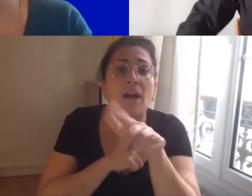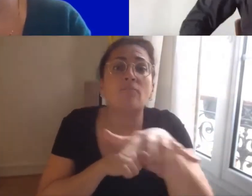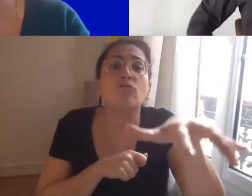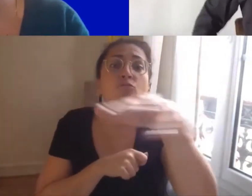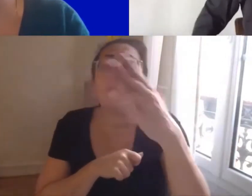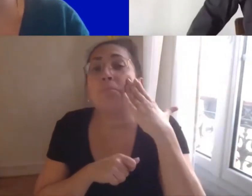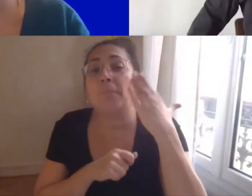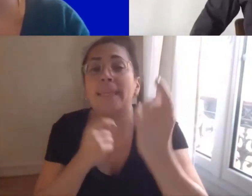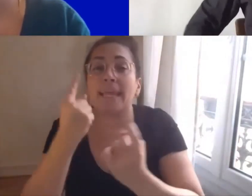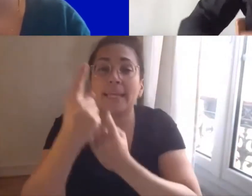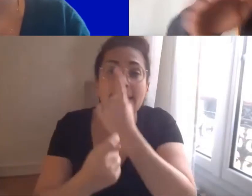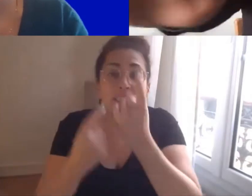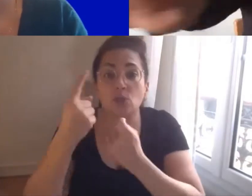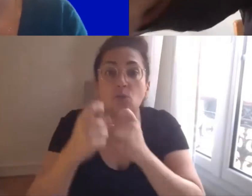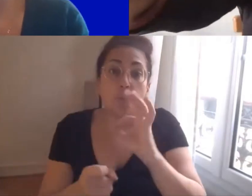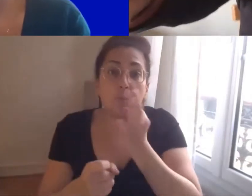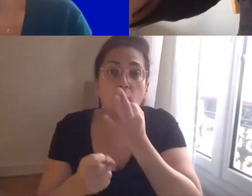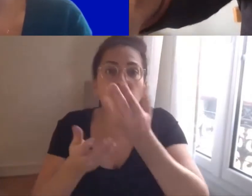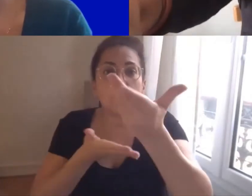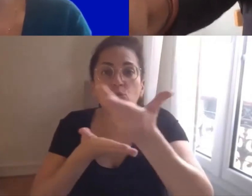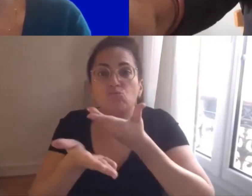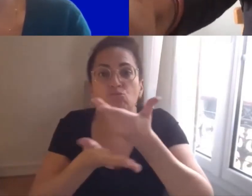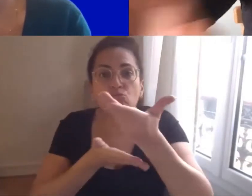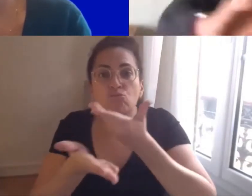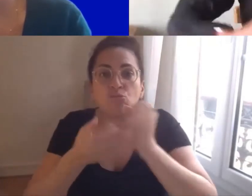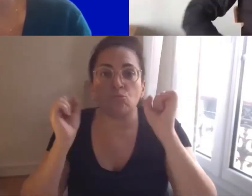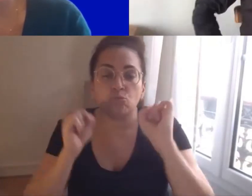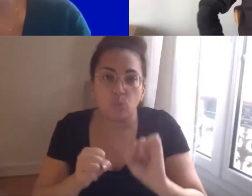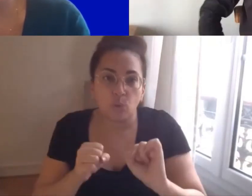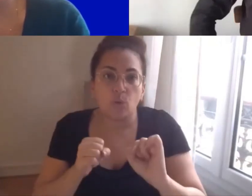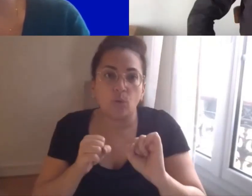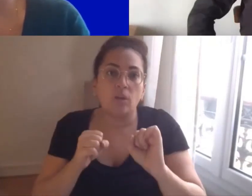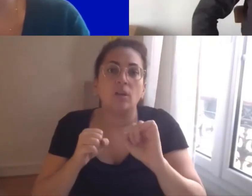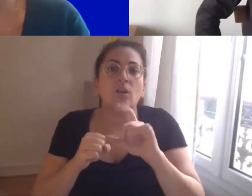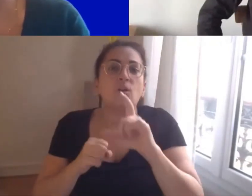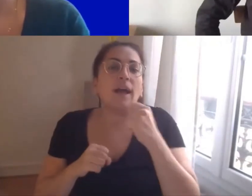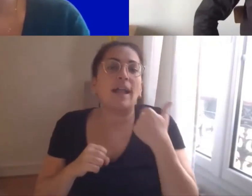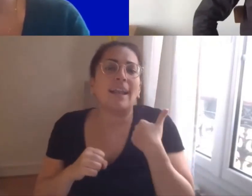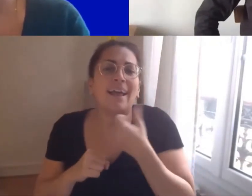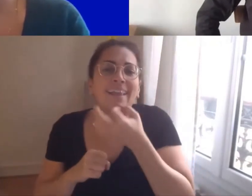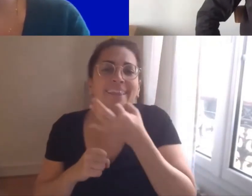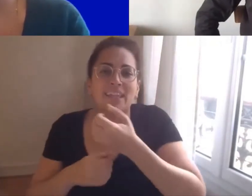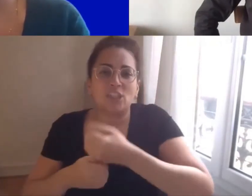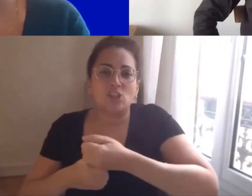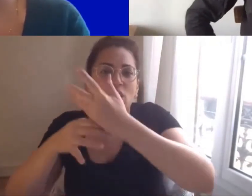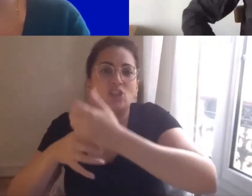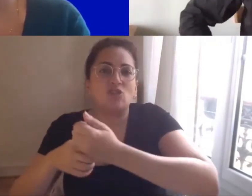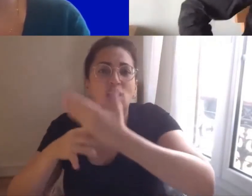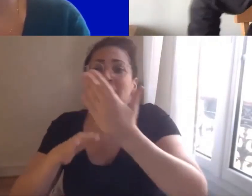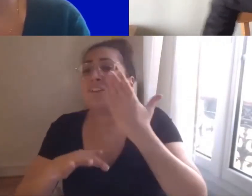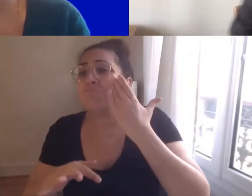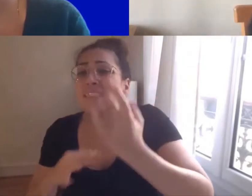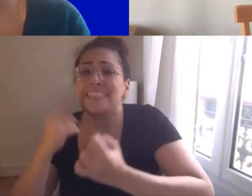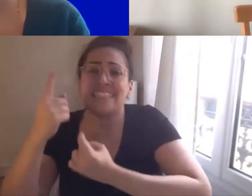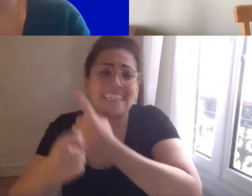permettre de dialoguer nous avons prévu des séquences donc comme je vous le disais dans le chat n'hésitez pas à poser vos questions dans le question-réponse j'ai